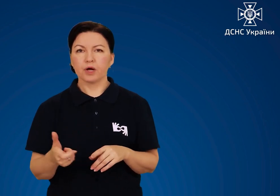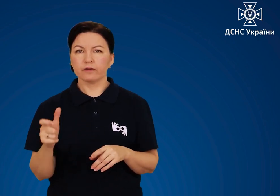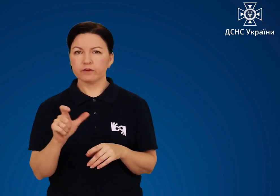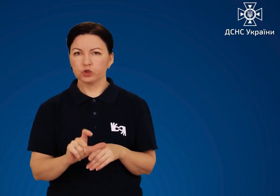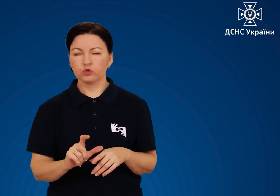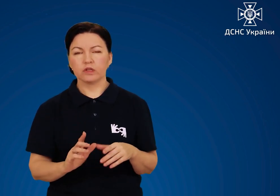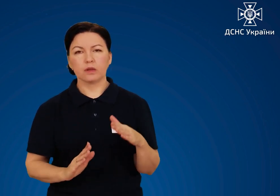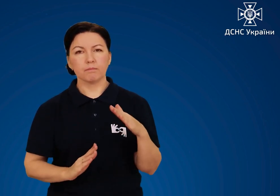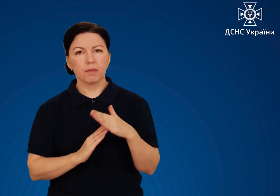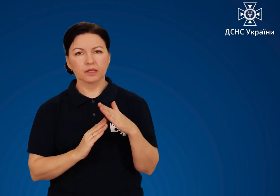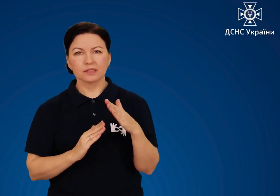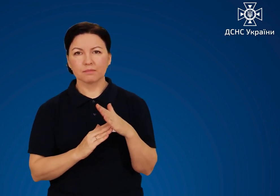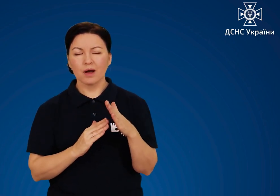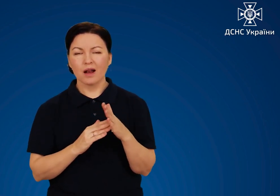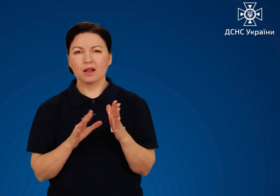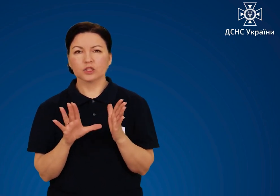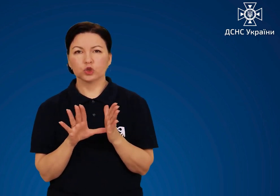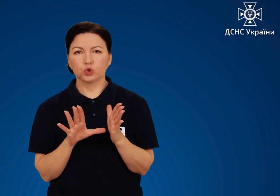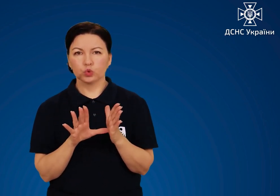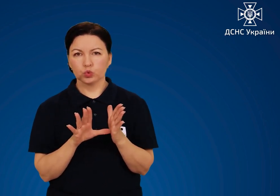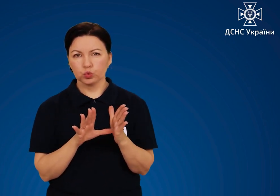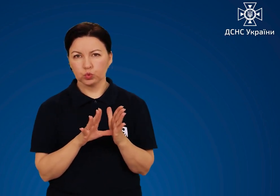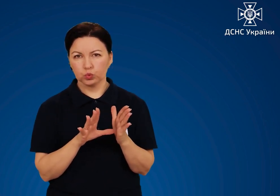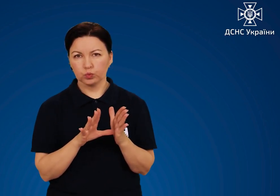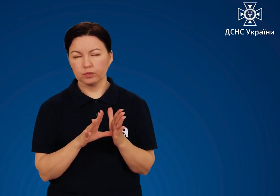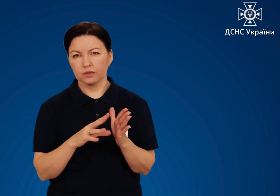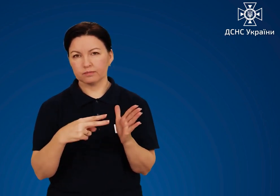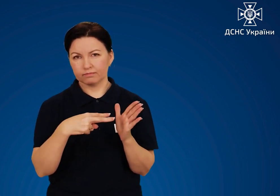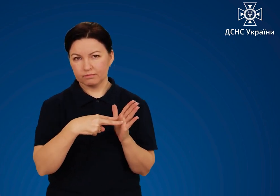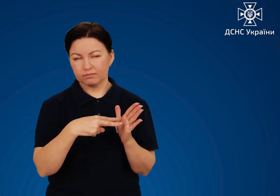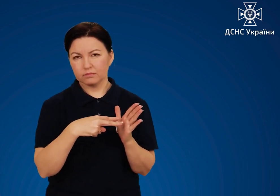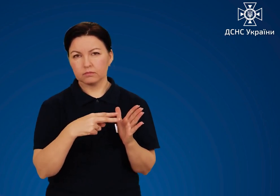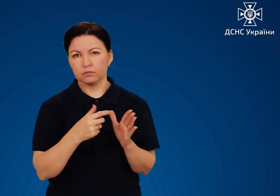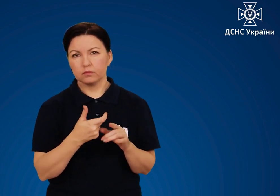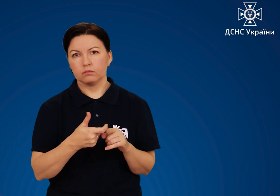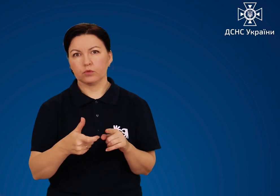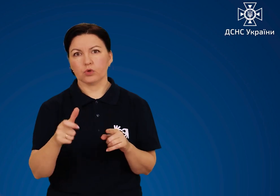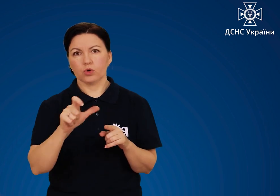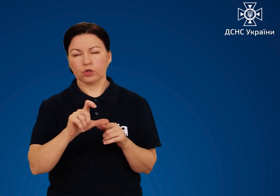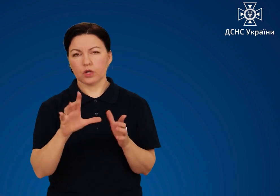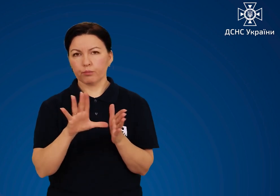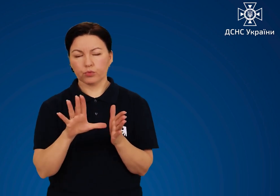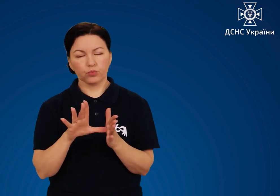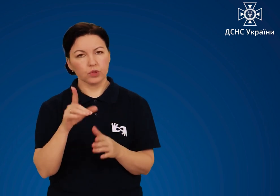Перевищувати максимальний допустимий струм вихідного роз'єму генератора